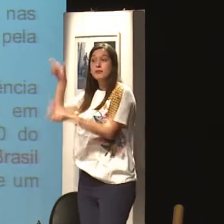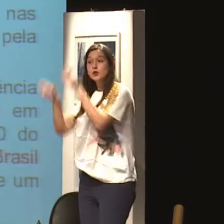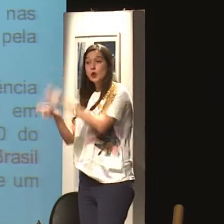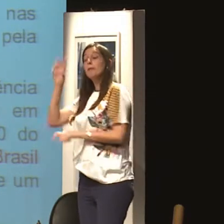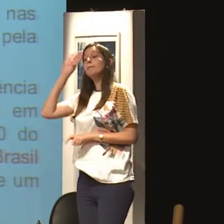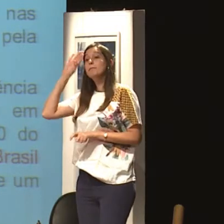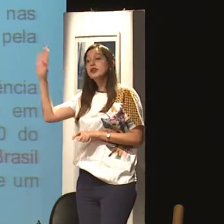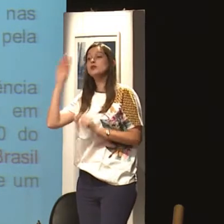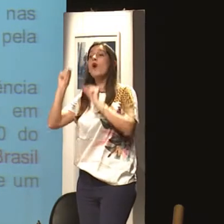muito esquecida, né.